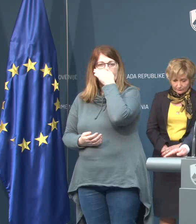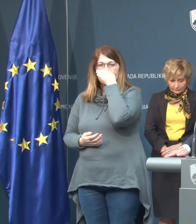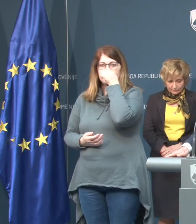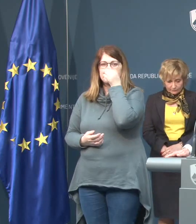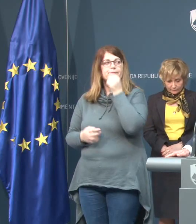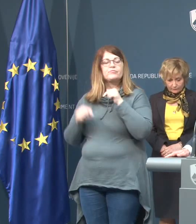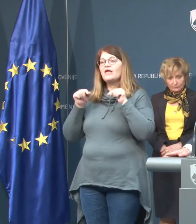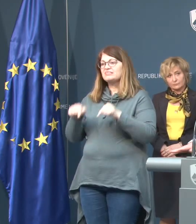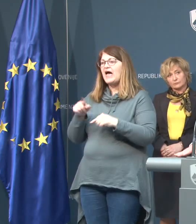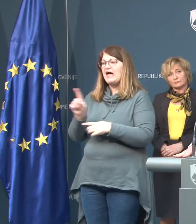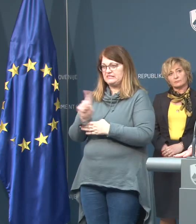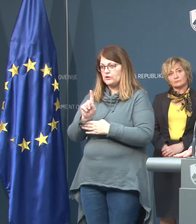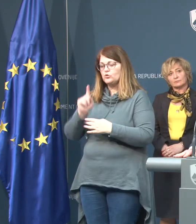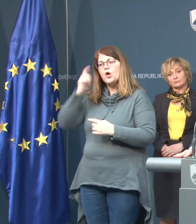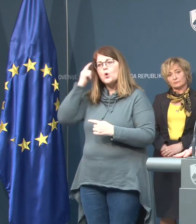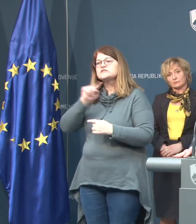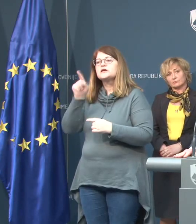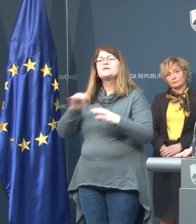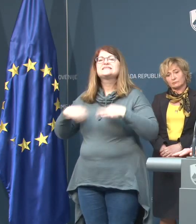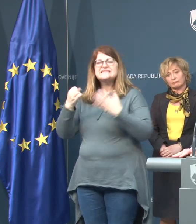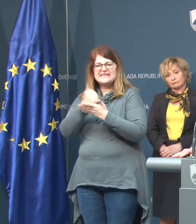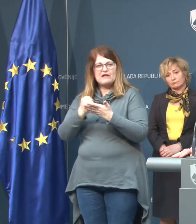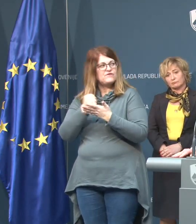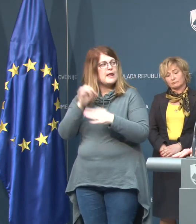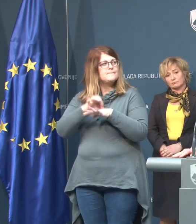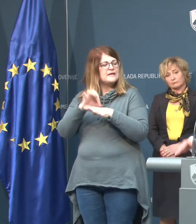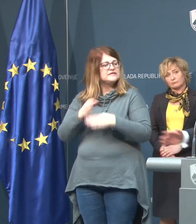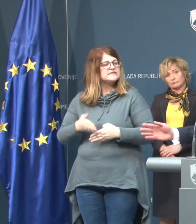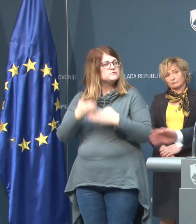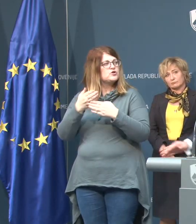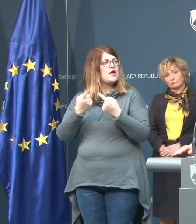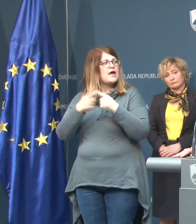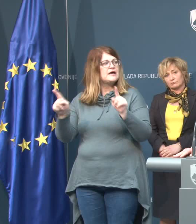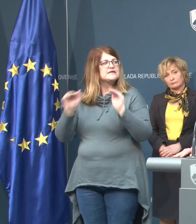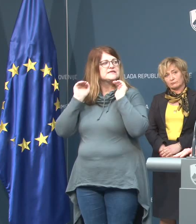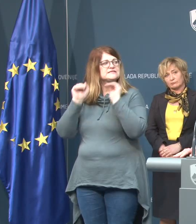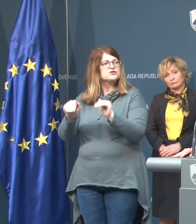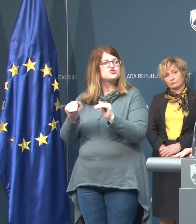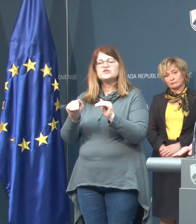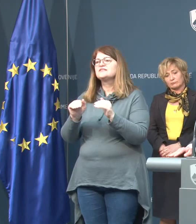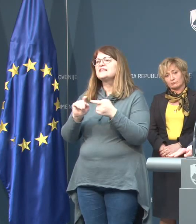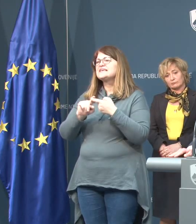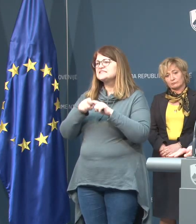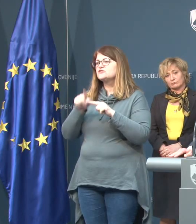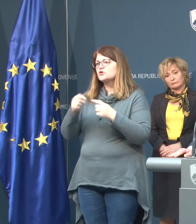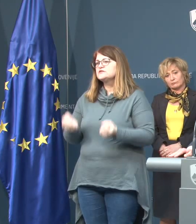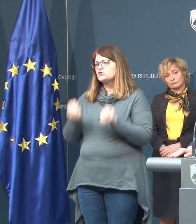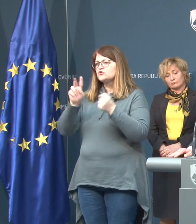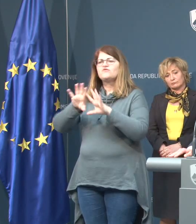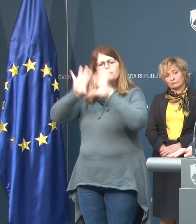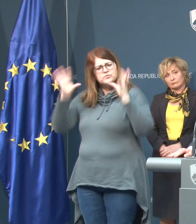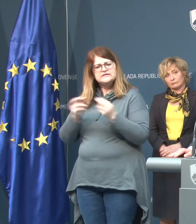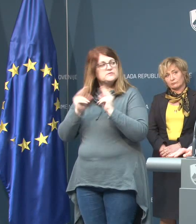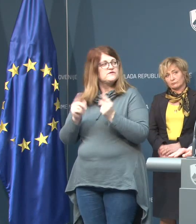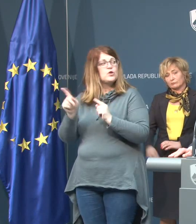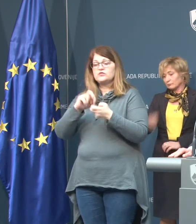Ta trenutek oskrba za zdravili ali medicinskimi pripomočki razne sveta zaščitnih sredstev, ki so održava v vsem svetu,